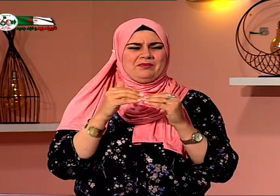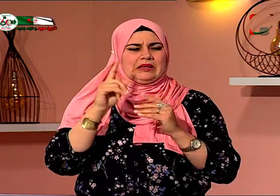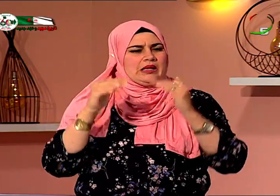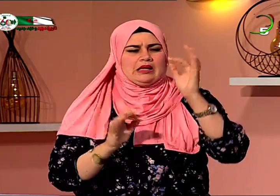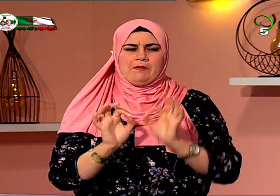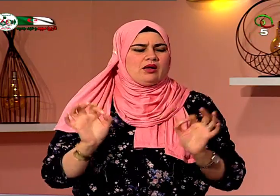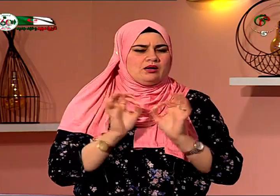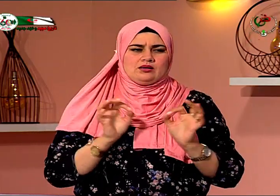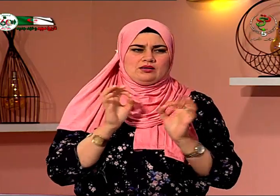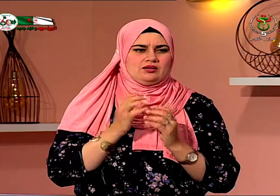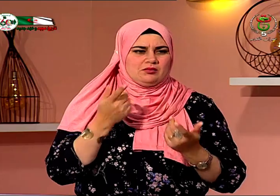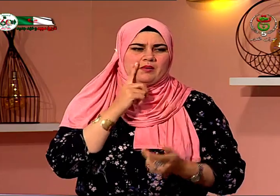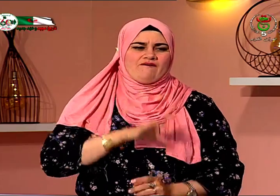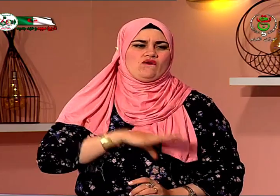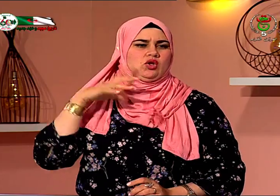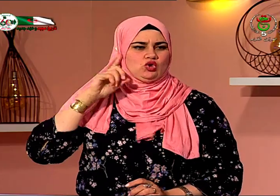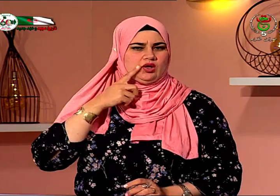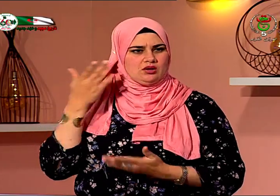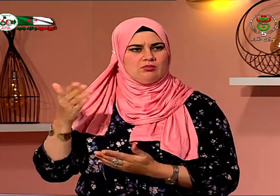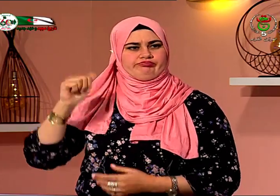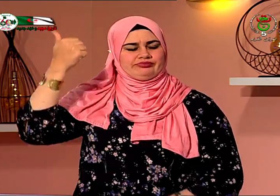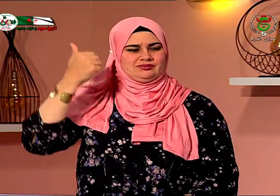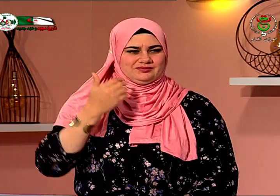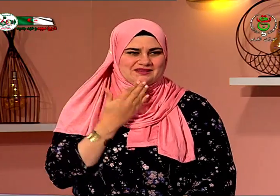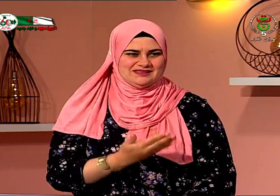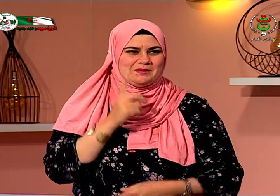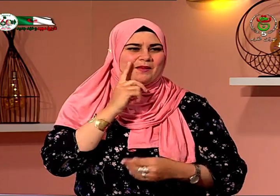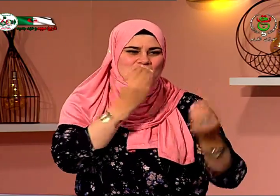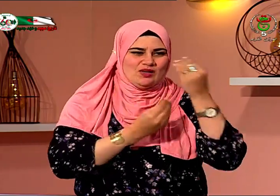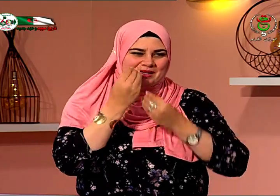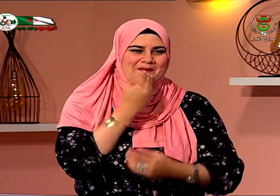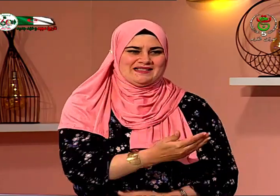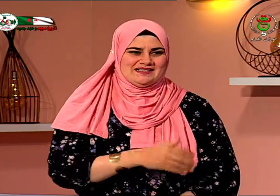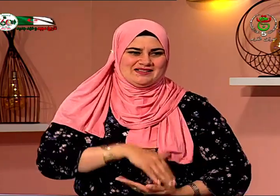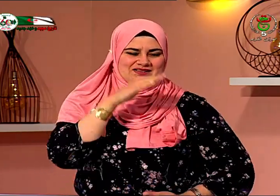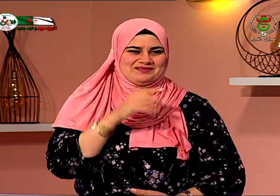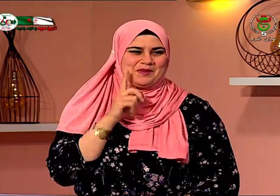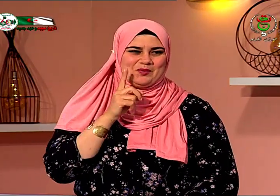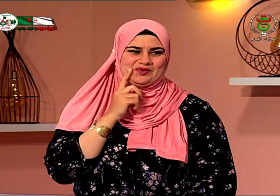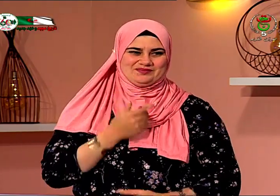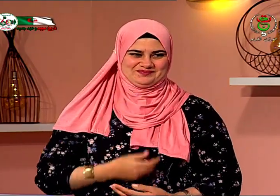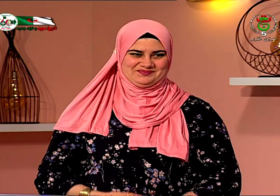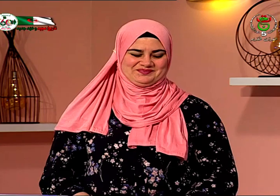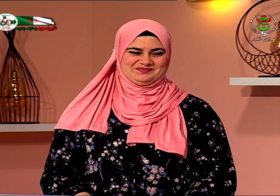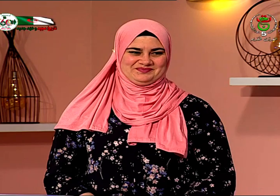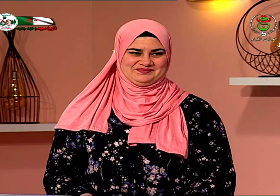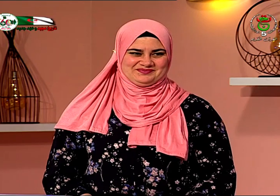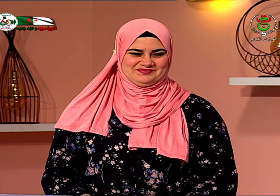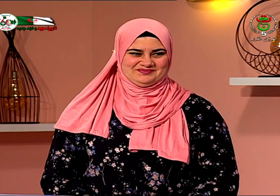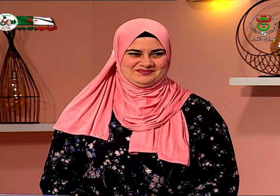ليس هناك يعني فروقات كبيرة مع الأشخاص اللي يسمعوا أشكر والدي بحرارة